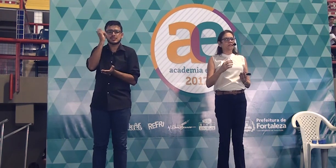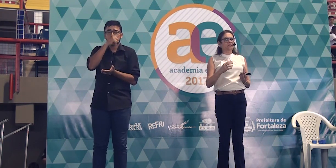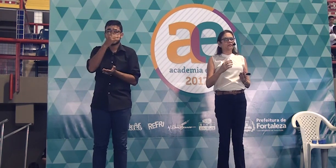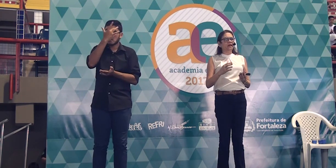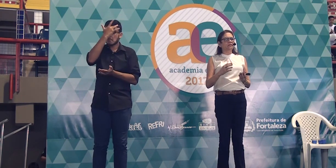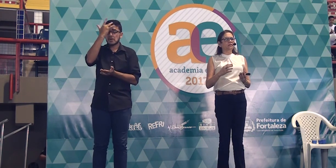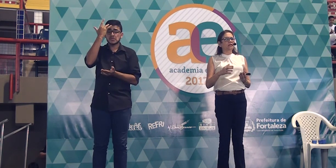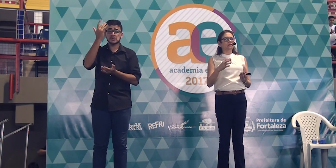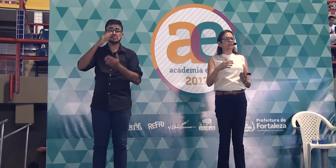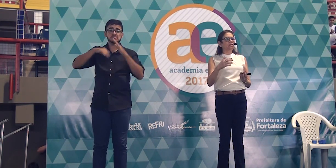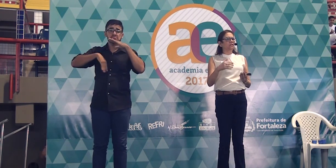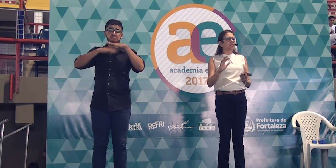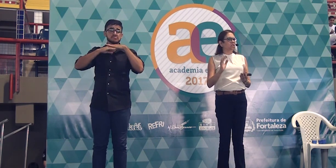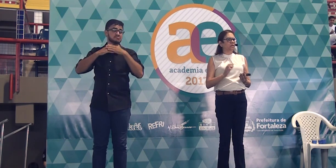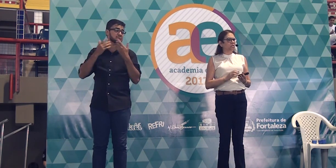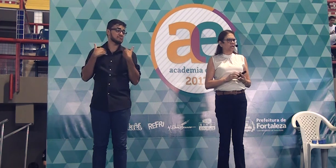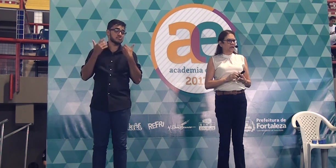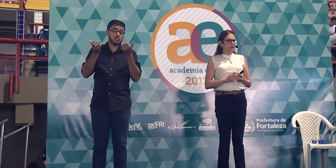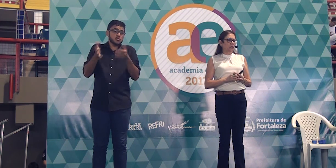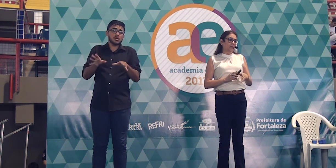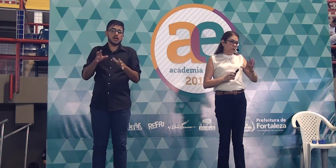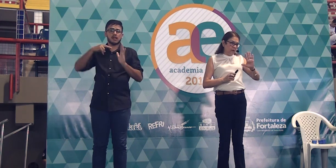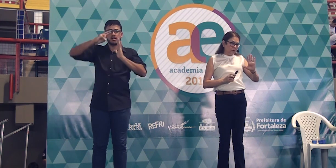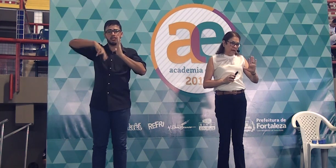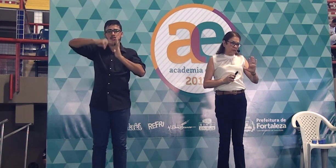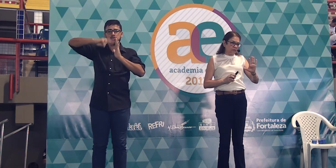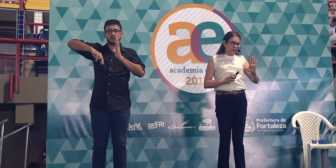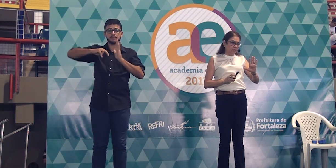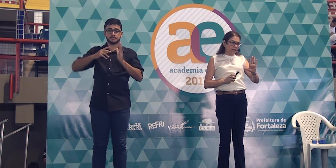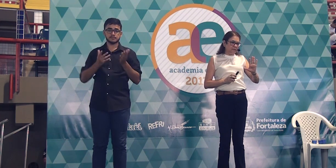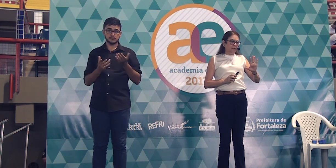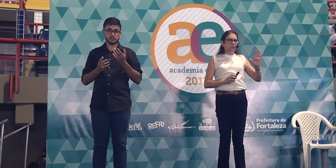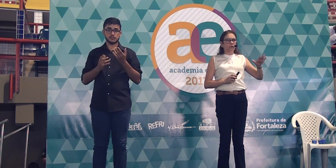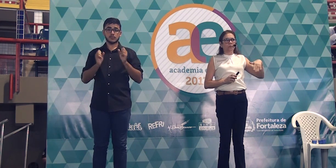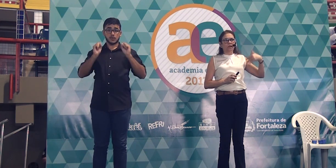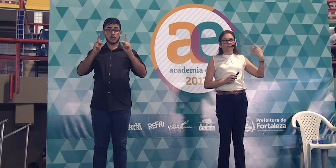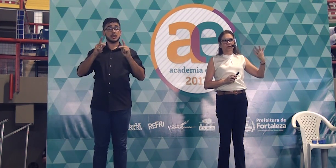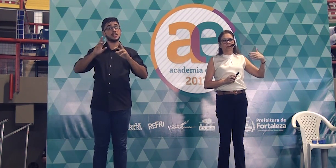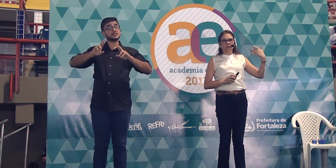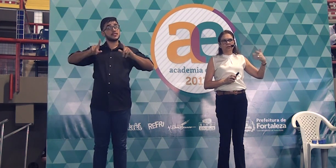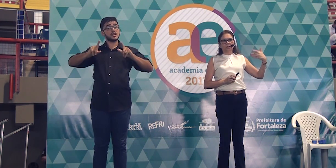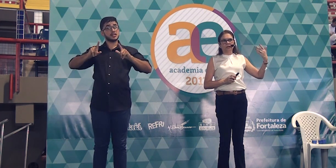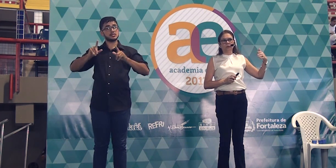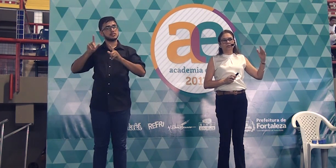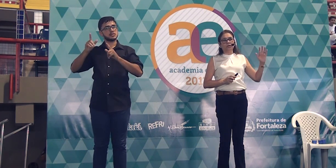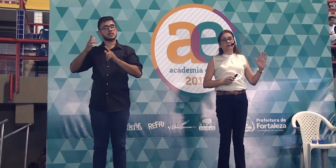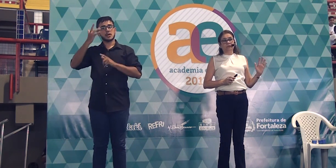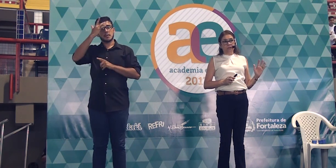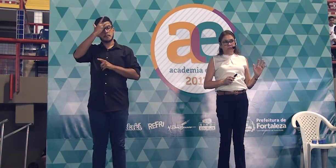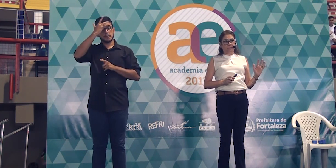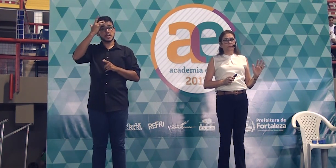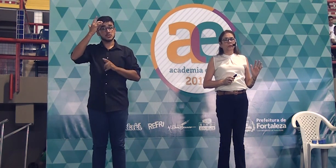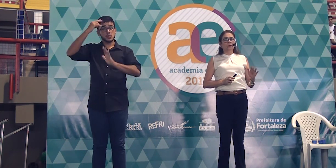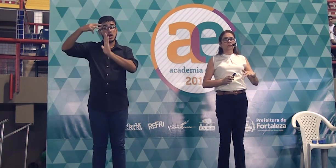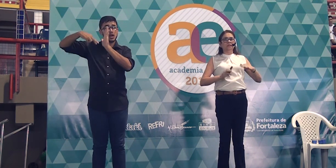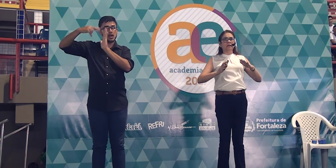as pessoas às vezes até desistem de ler. Não é o caso da correção. Eu estou me referindo a um texto de leitura de revista. Você